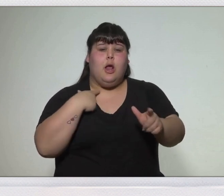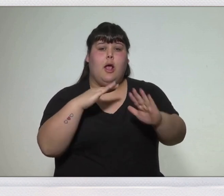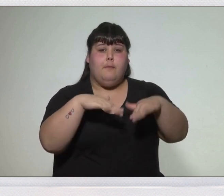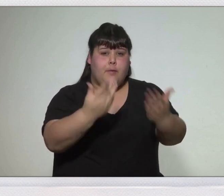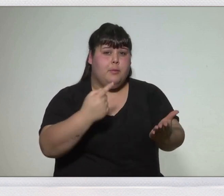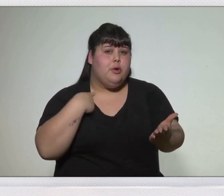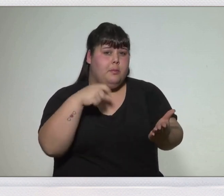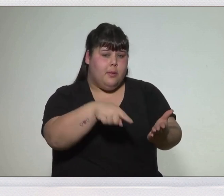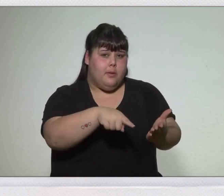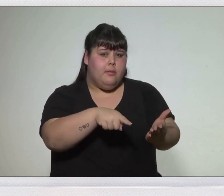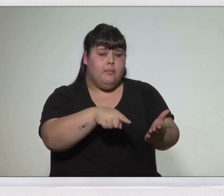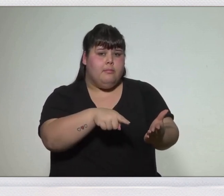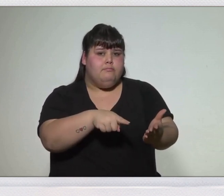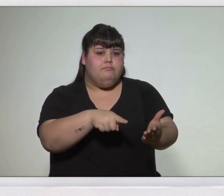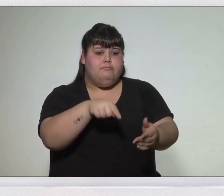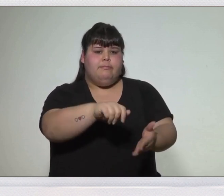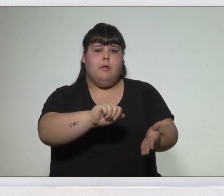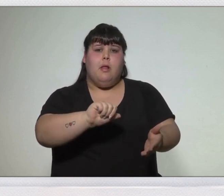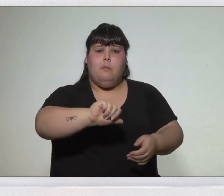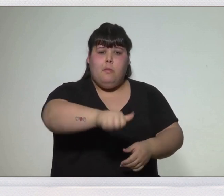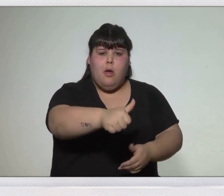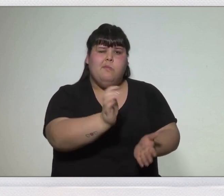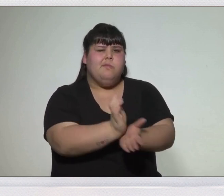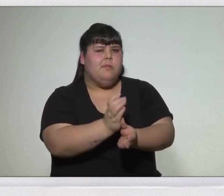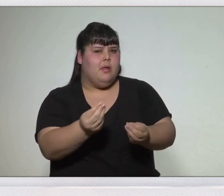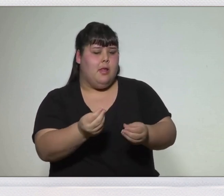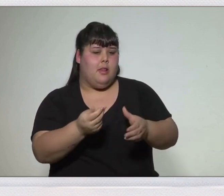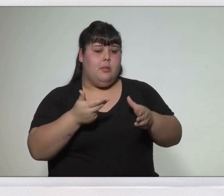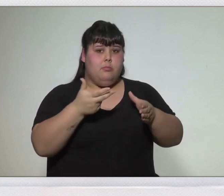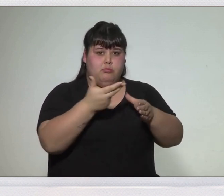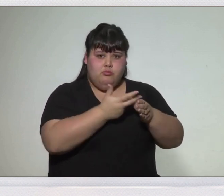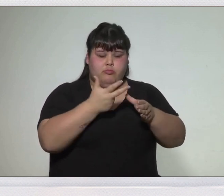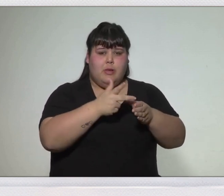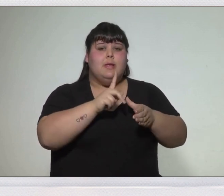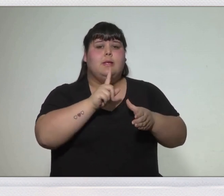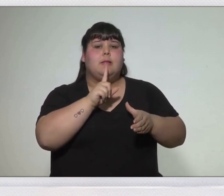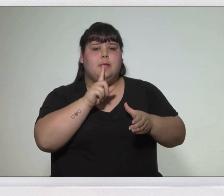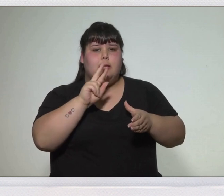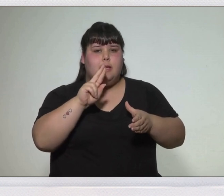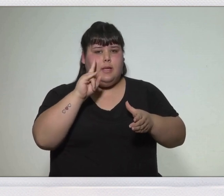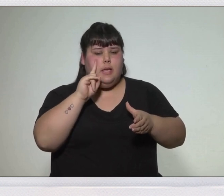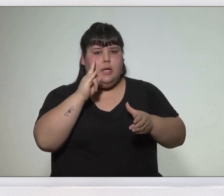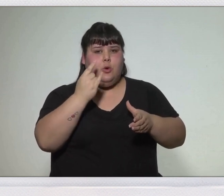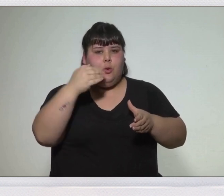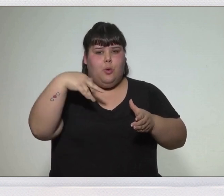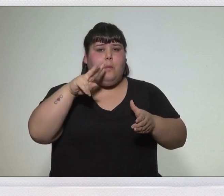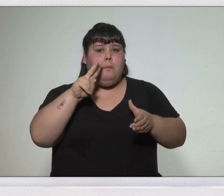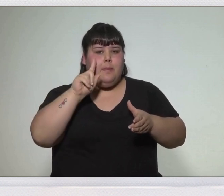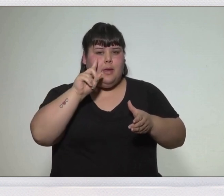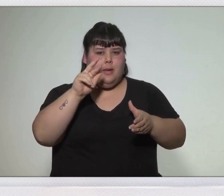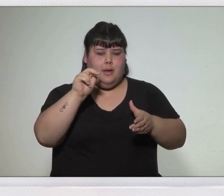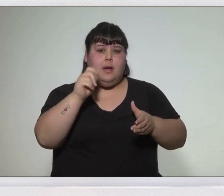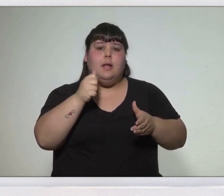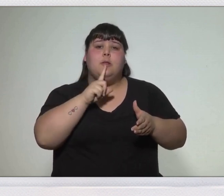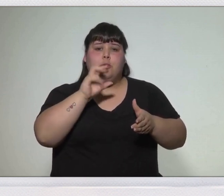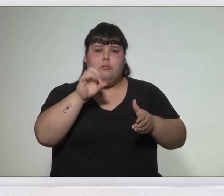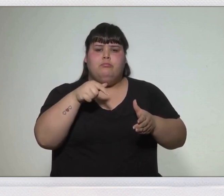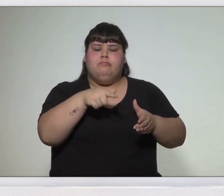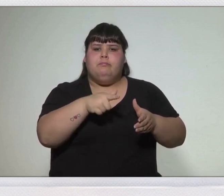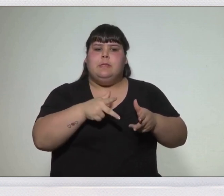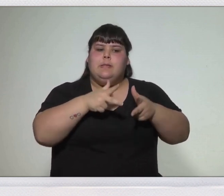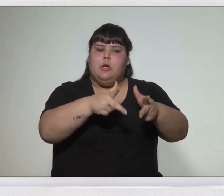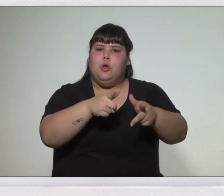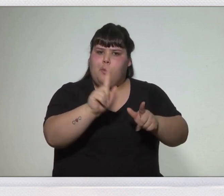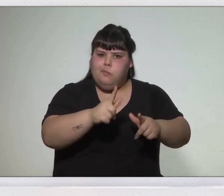Su victoria aumentó el desprestigio del primer triunvirato, que le había ordenado no dar batalla